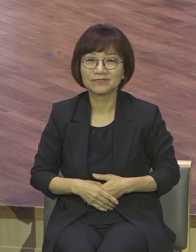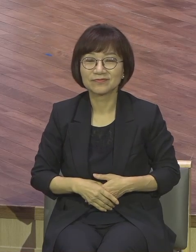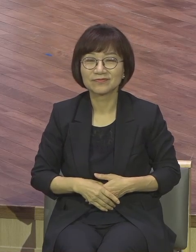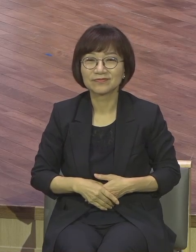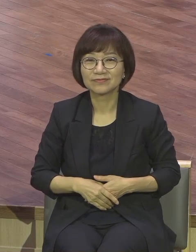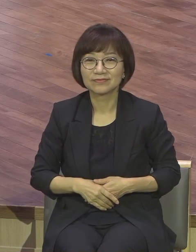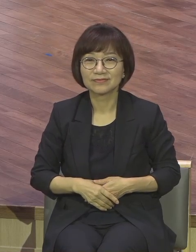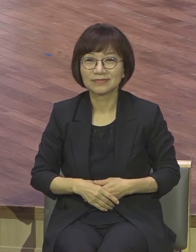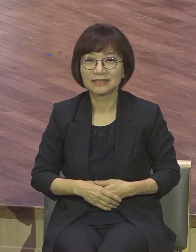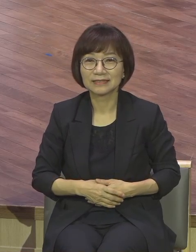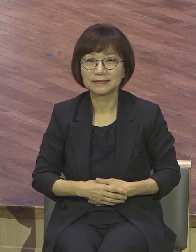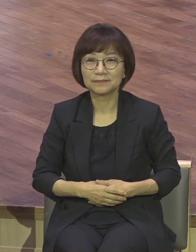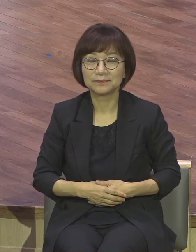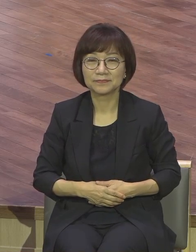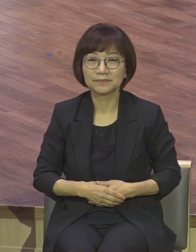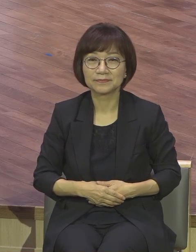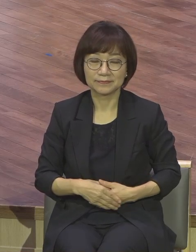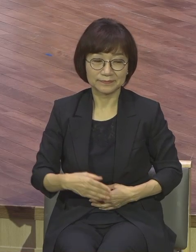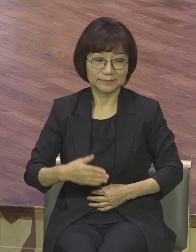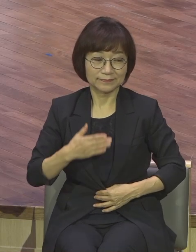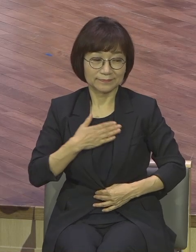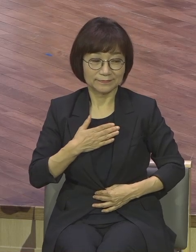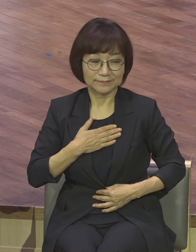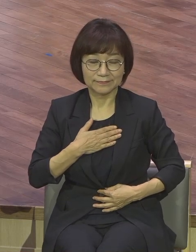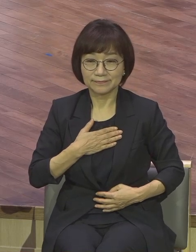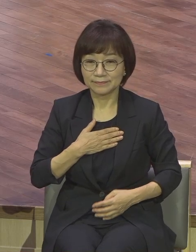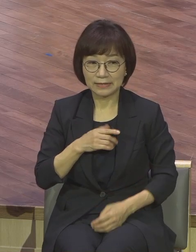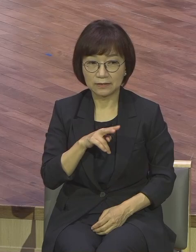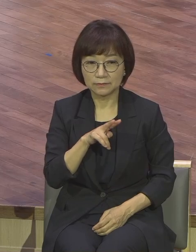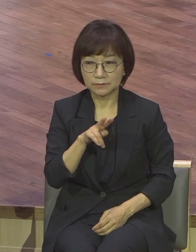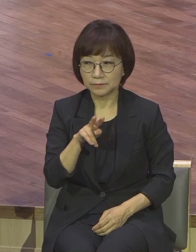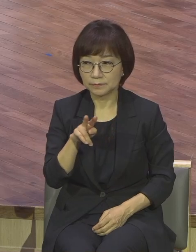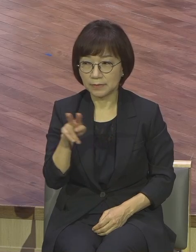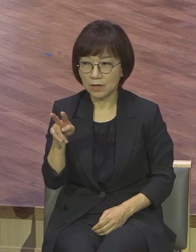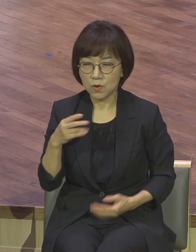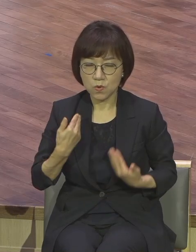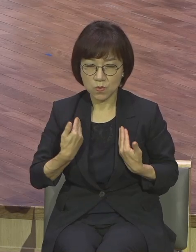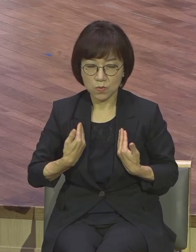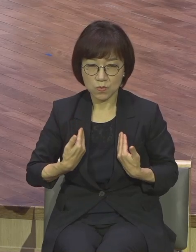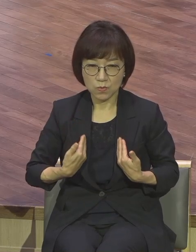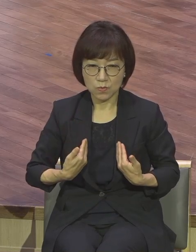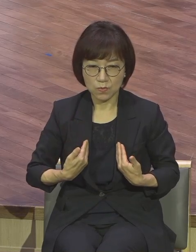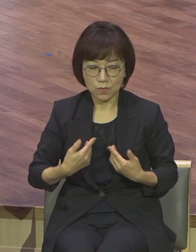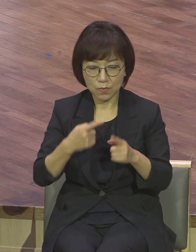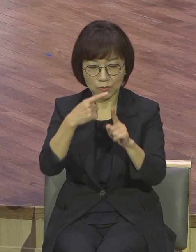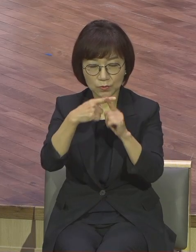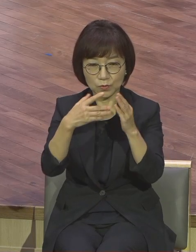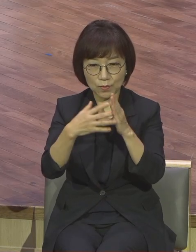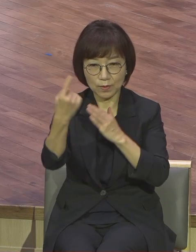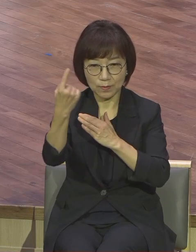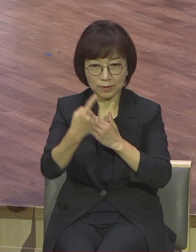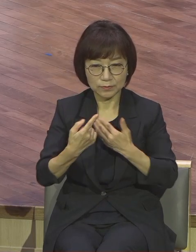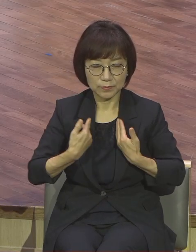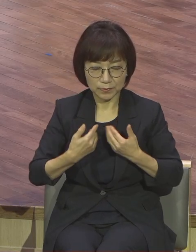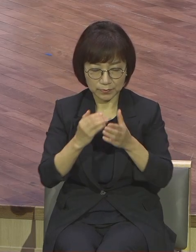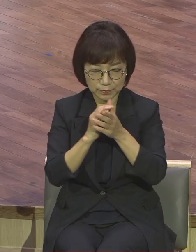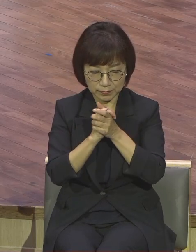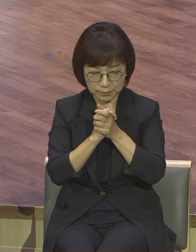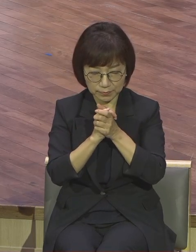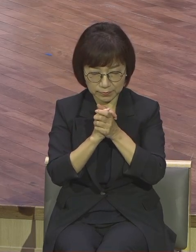그걸 저는 조용히 혼자 와서 기도하는 사람들 시가 만나면 괴우 와서 기도하는 사람들 힘들고